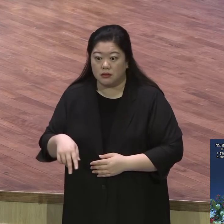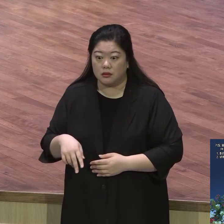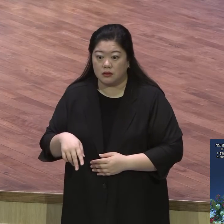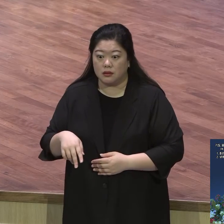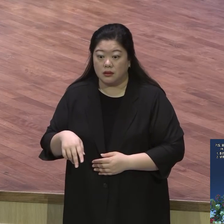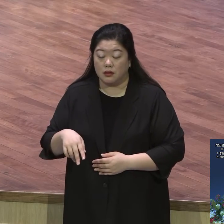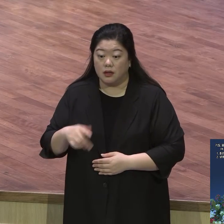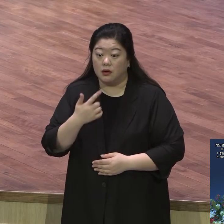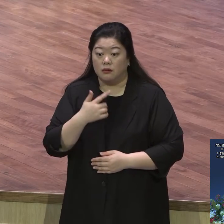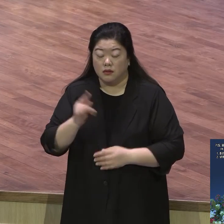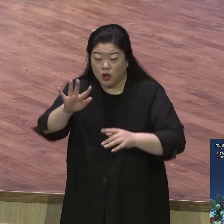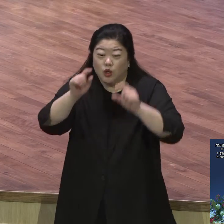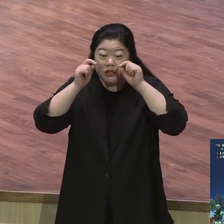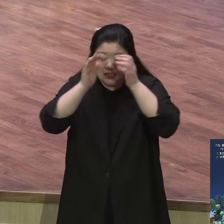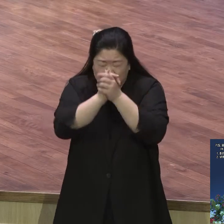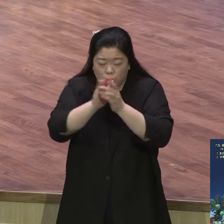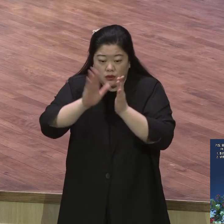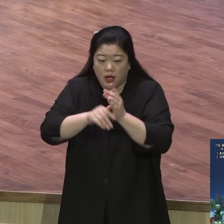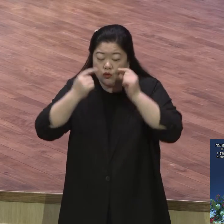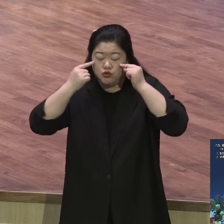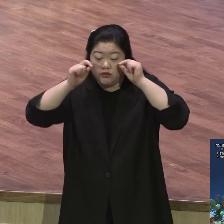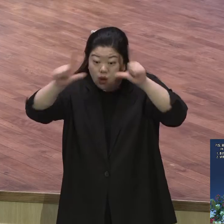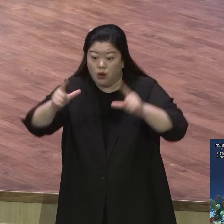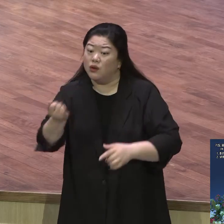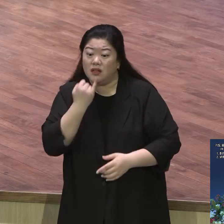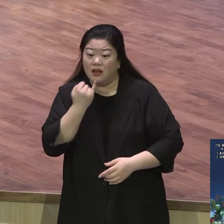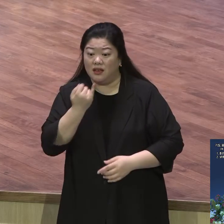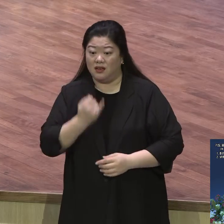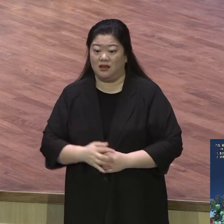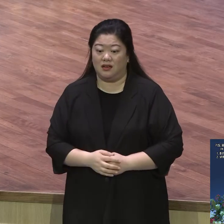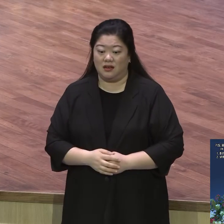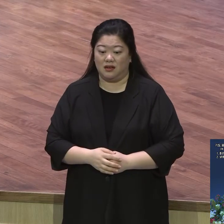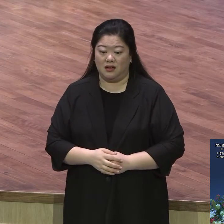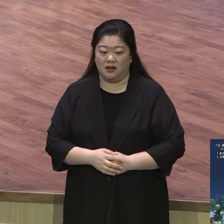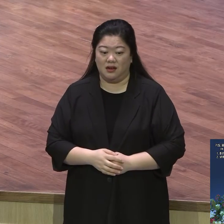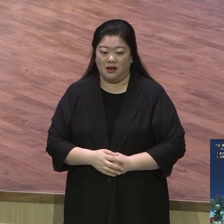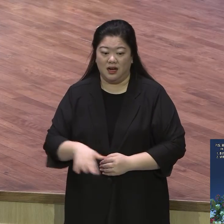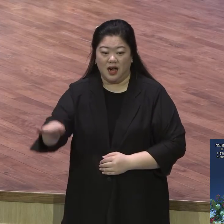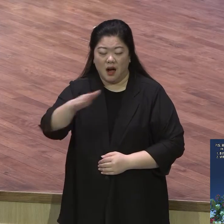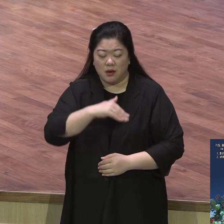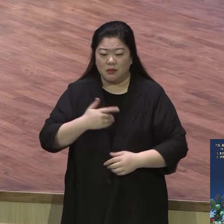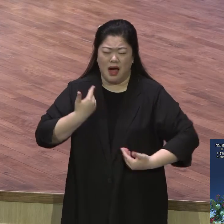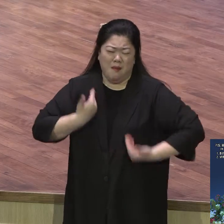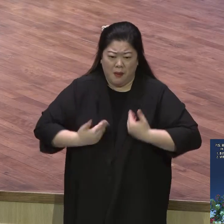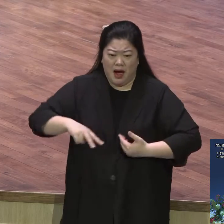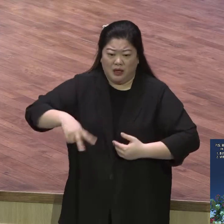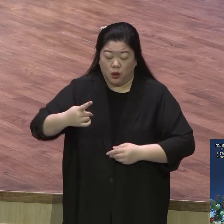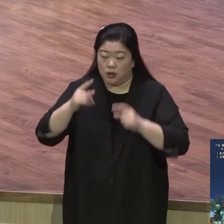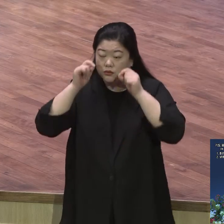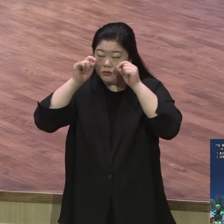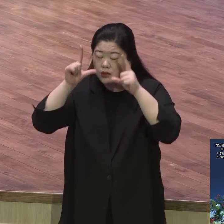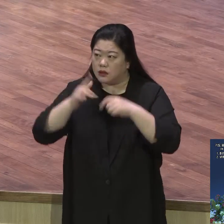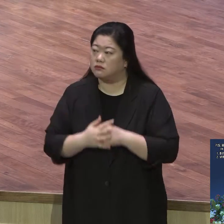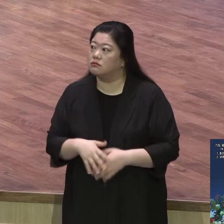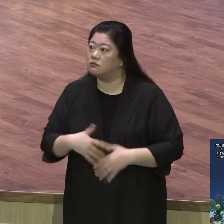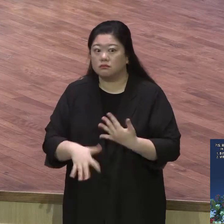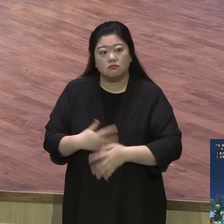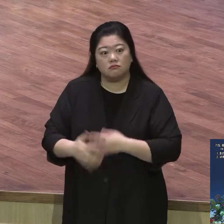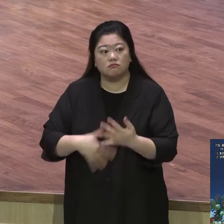뭘 할까 그한테 그 몇 번 하다보면 한 아무리 머리가 나빠도 한 100번 하다보면 다 외워져 버려 그러면 안 보고